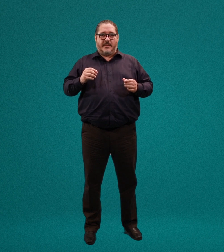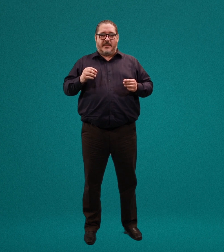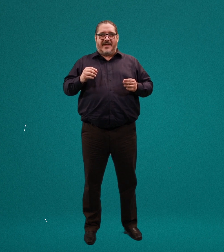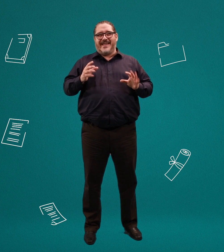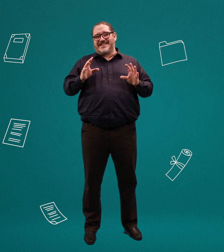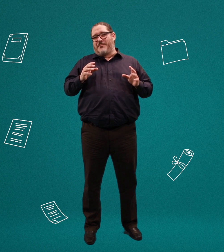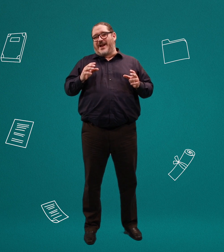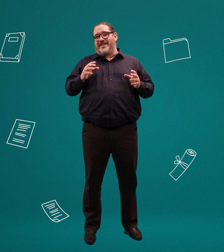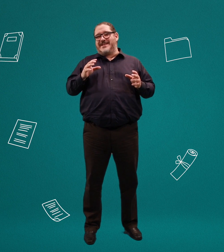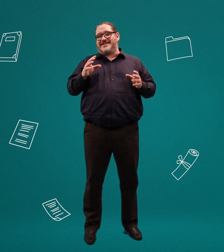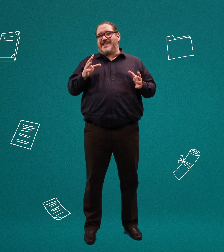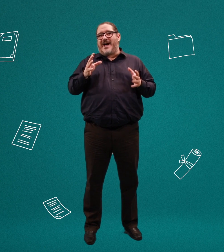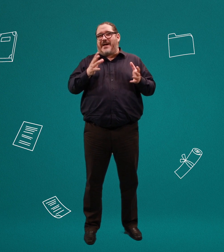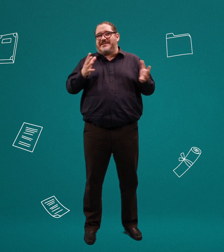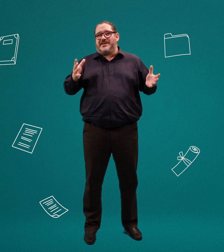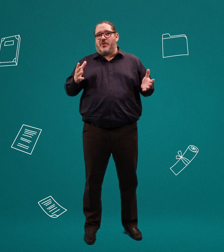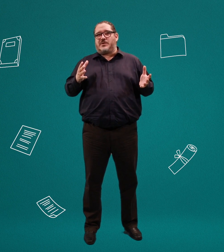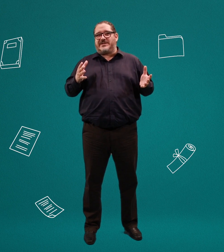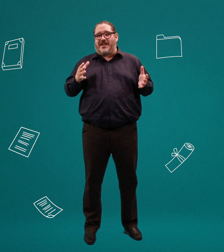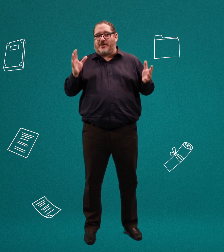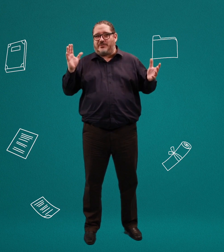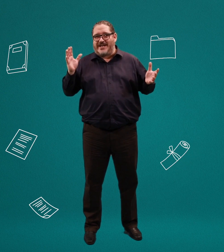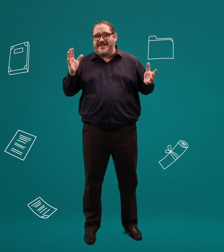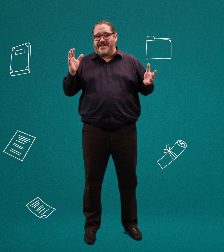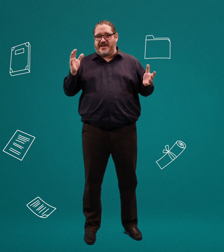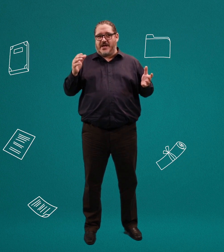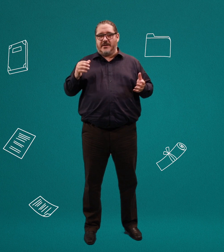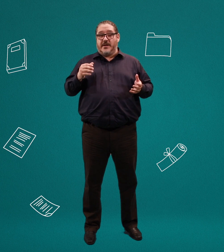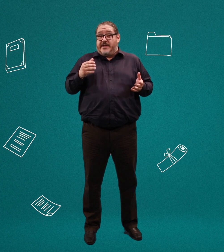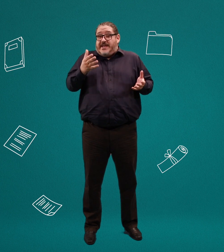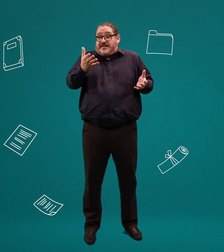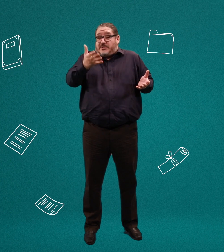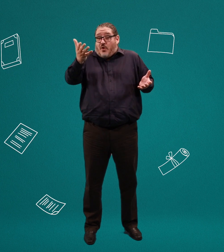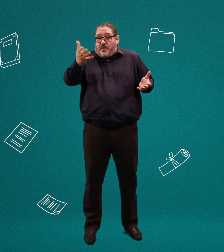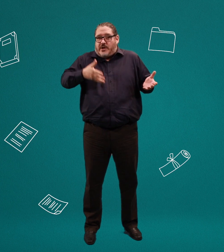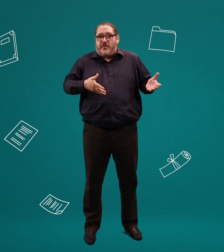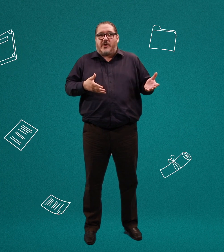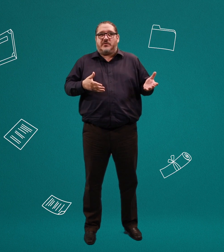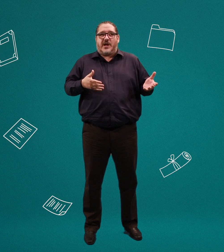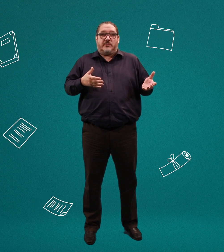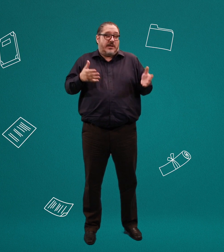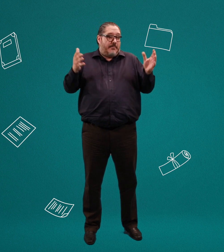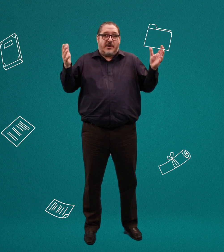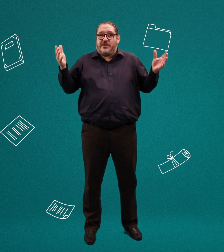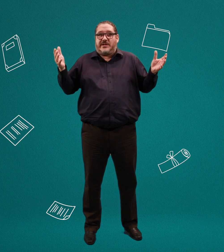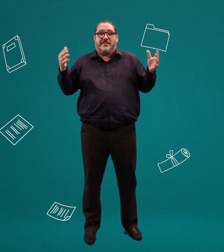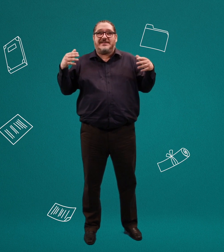En esa época, nadie enseñaba este tipo de cosas en las facultades de Ingeniería, y este software que yo había encontrado tenía menos de tres meses